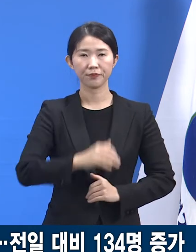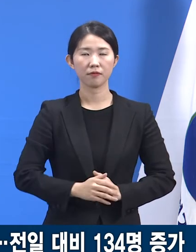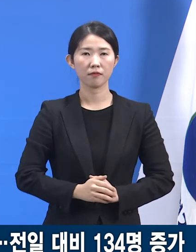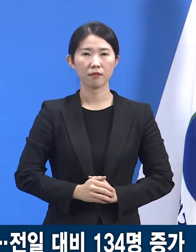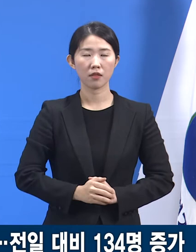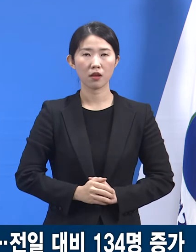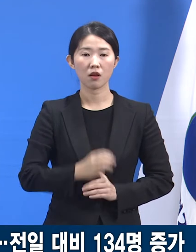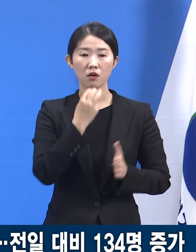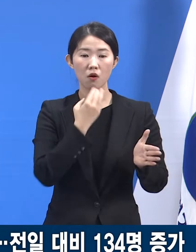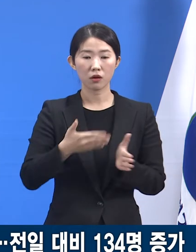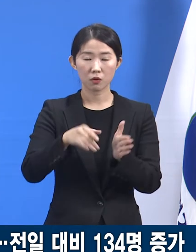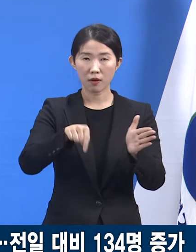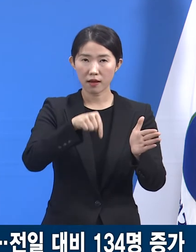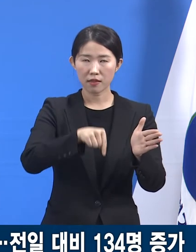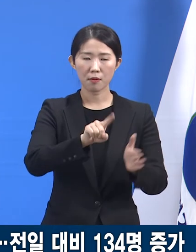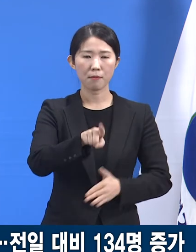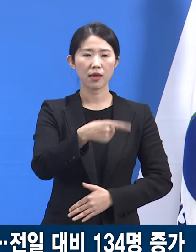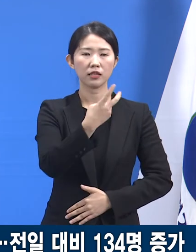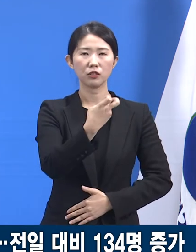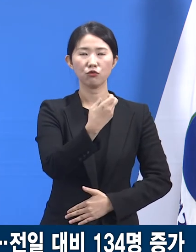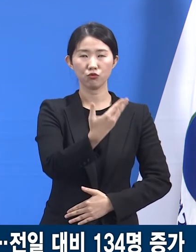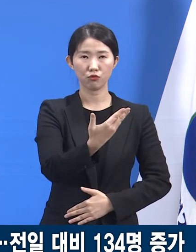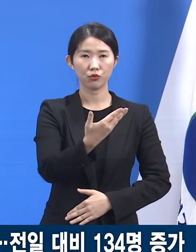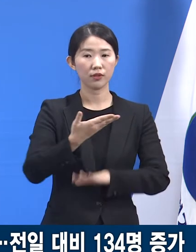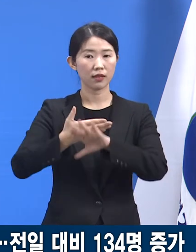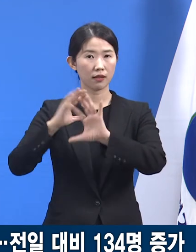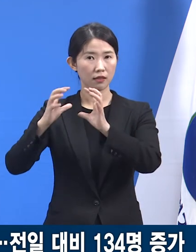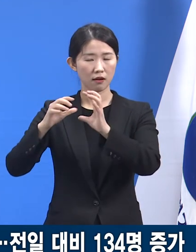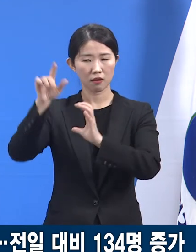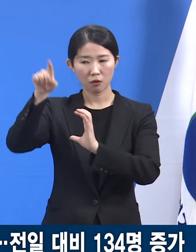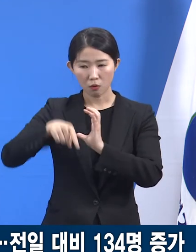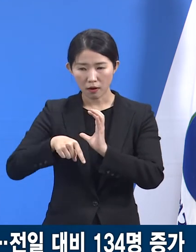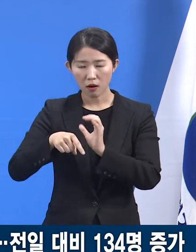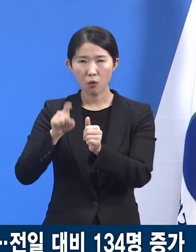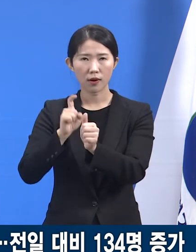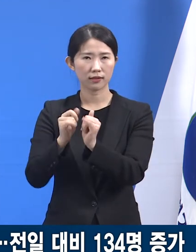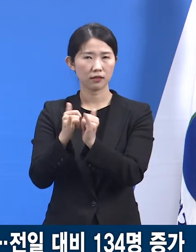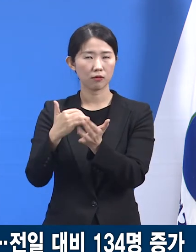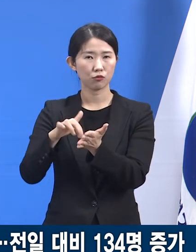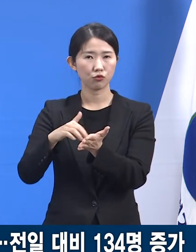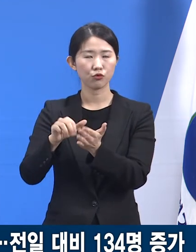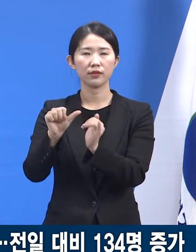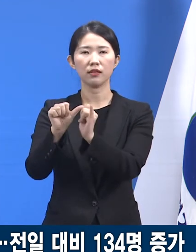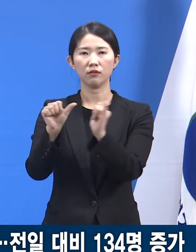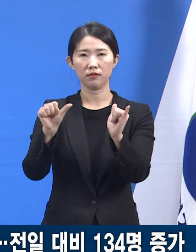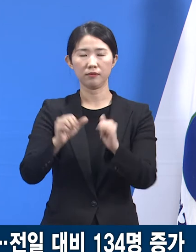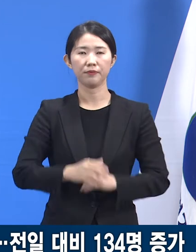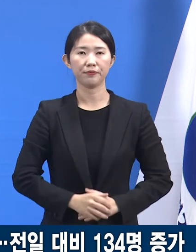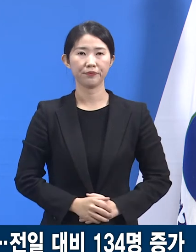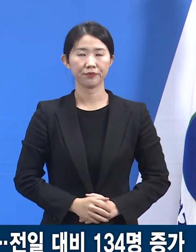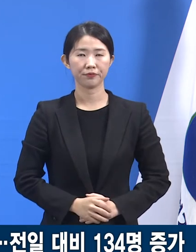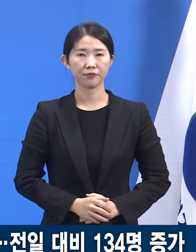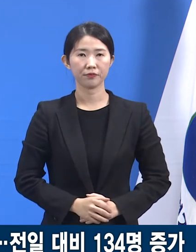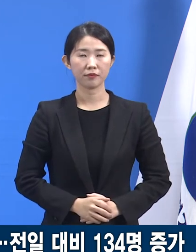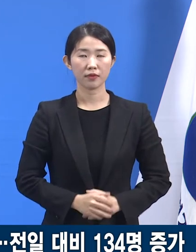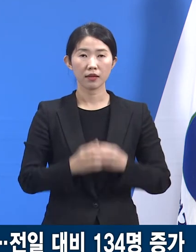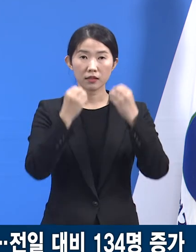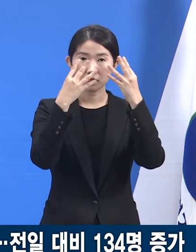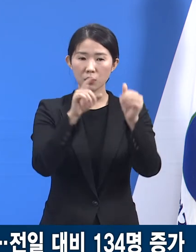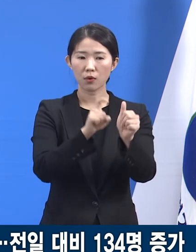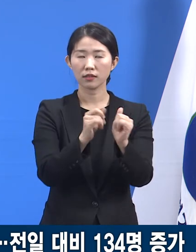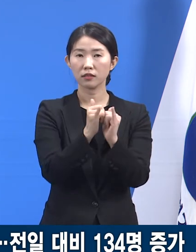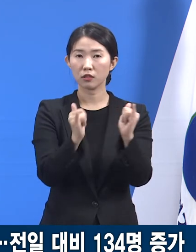129명이었고 해외 유입 관련은 5명입니다. 신규 확진자 중 60세 이상